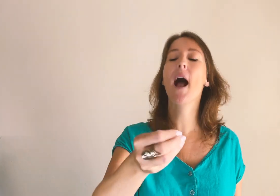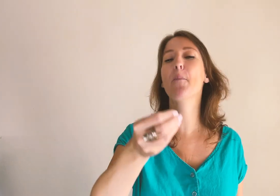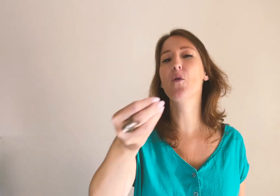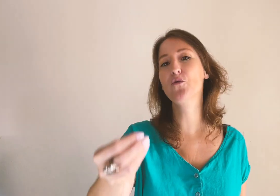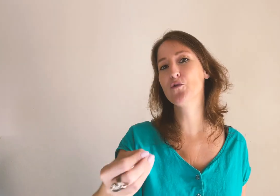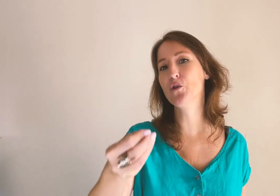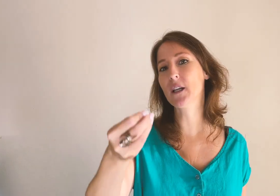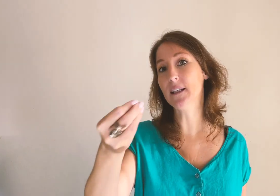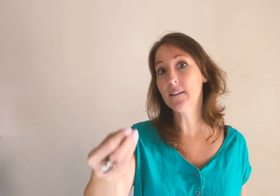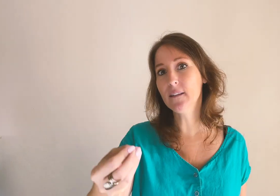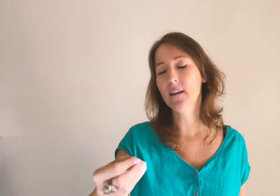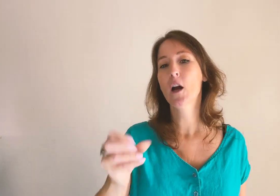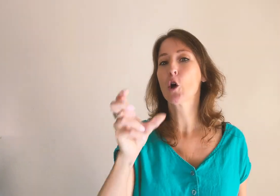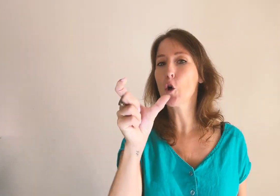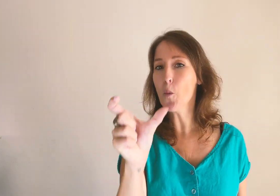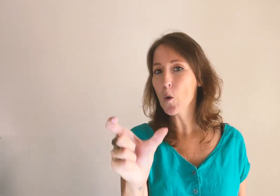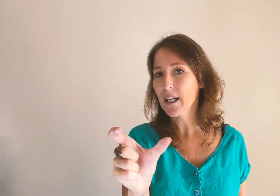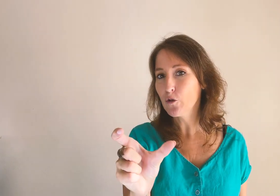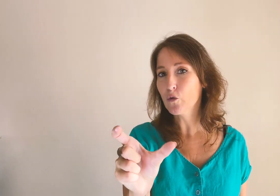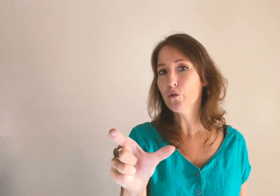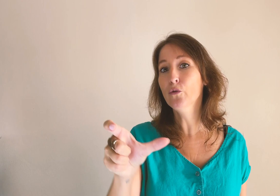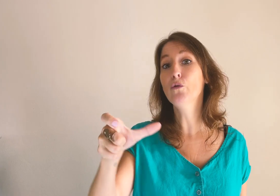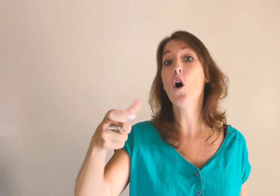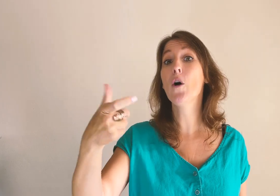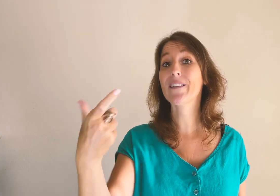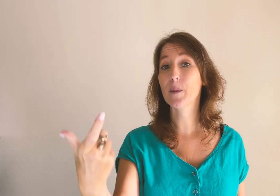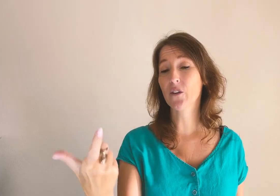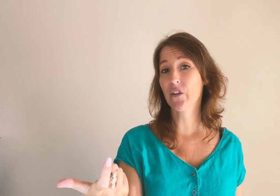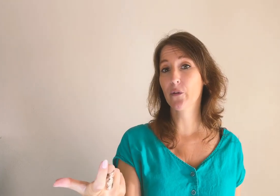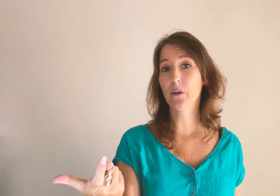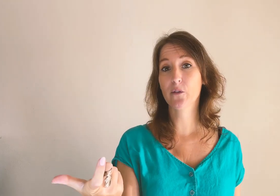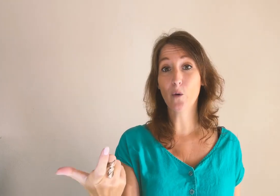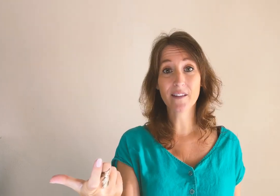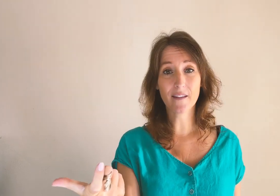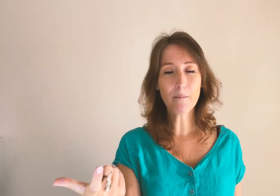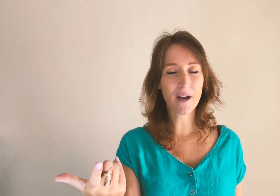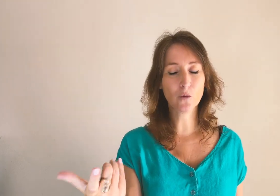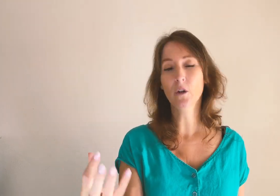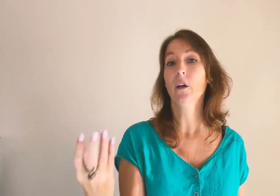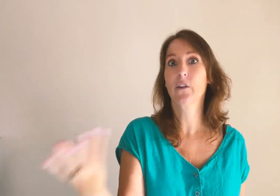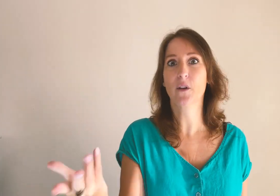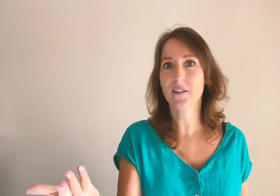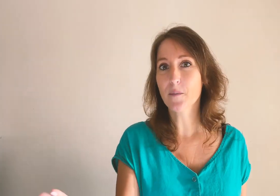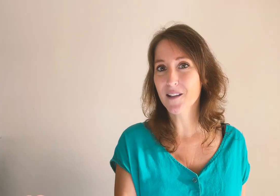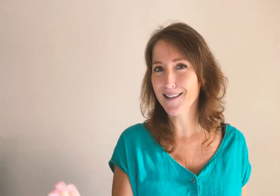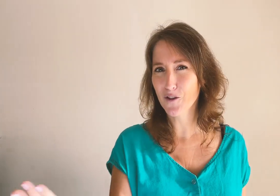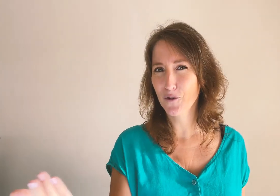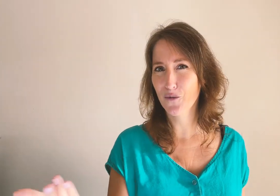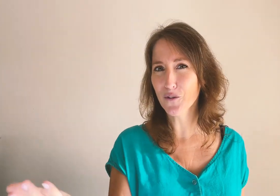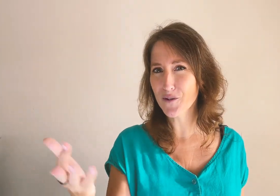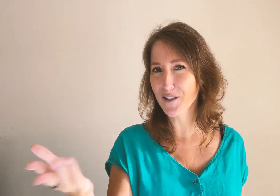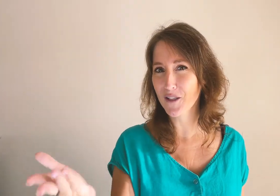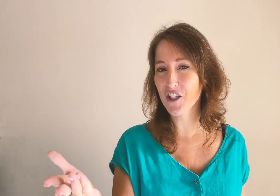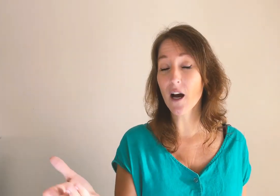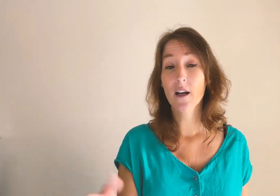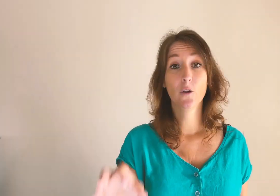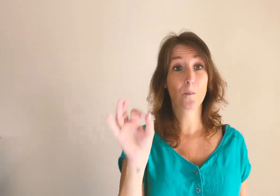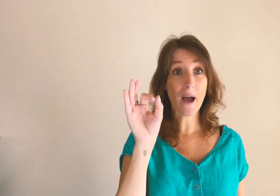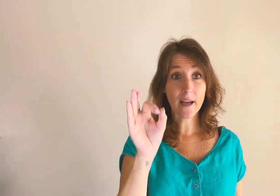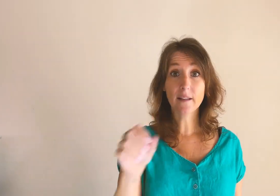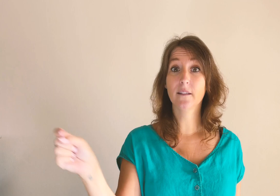approfondir ici comment on crée du contenu en respectant ces trois étapes. Ces trois étapes, c'est le cycle de vente, le cycle d'achat. Pareil, n